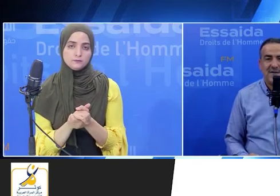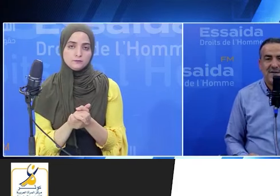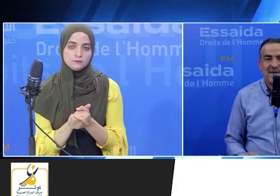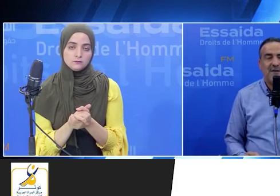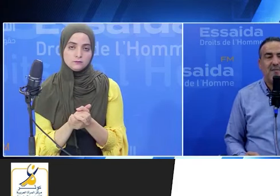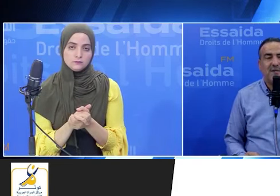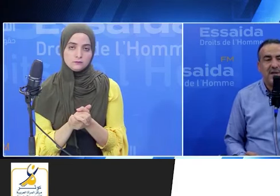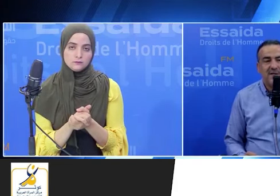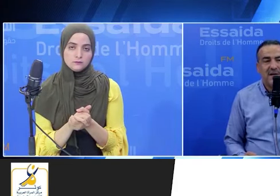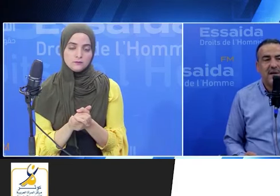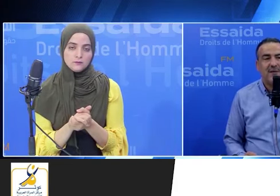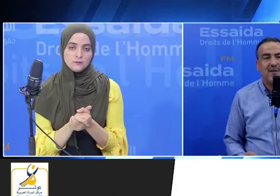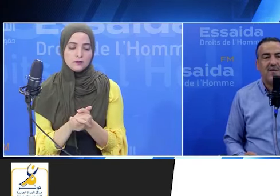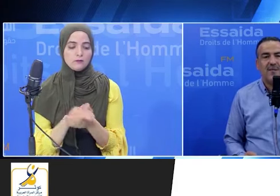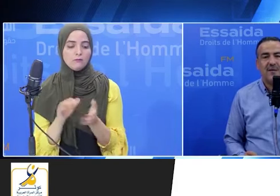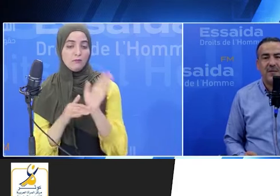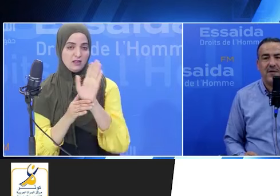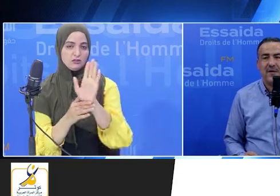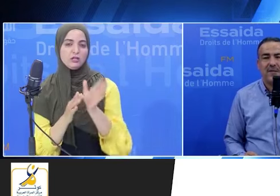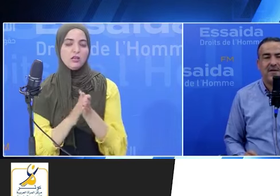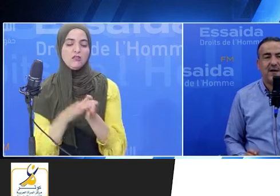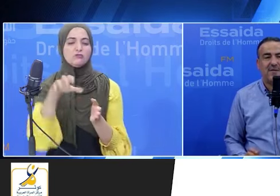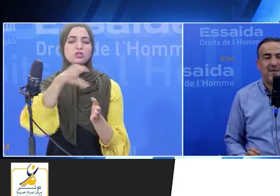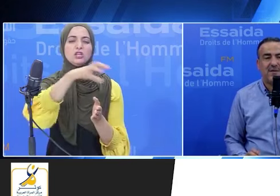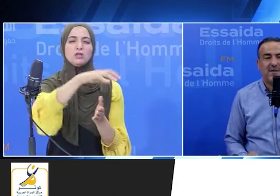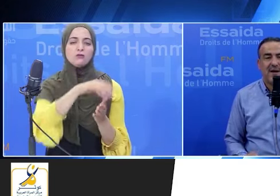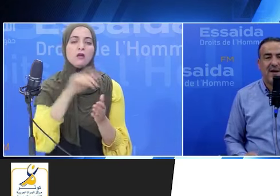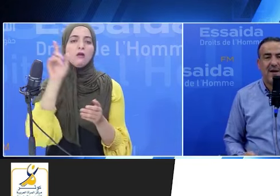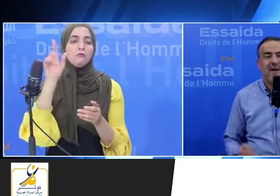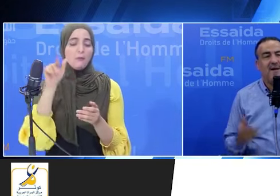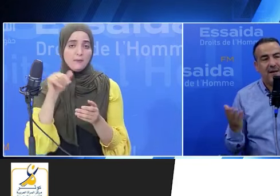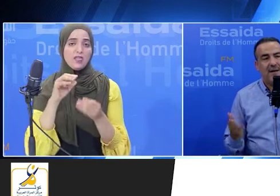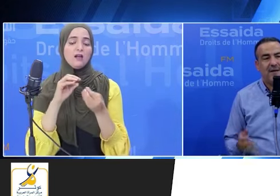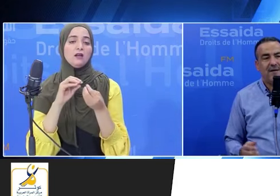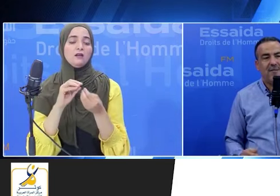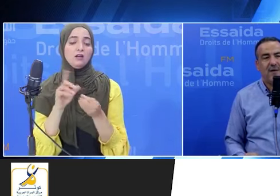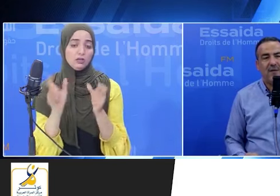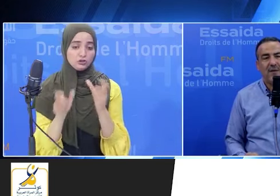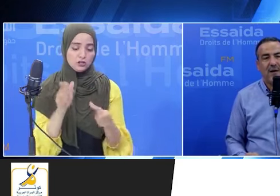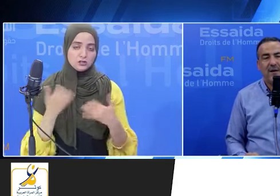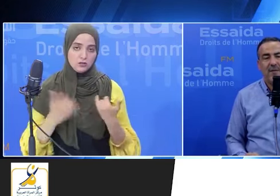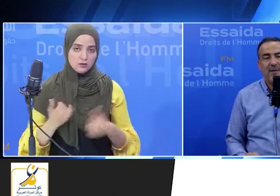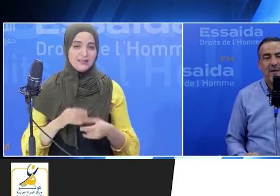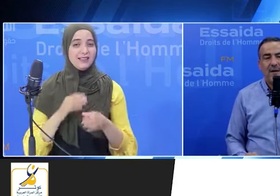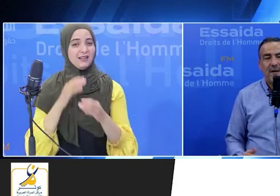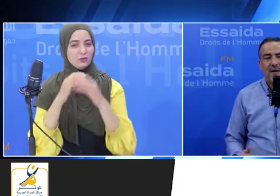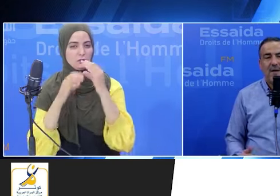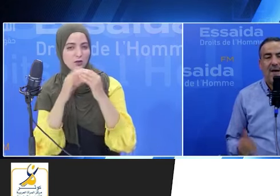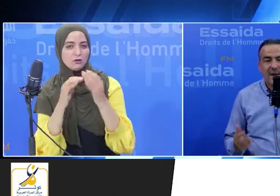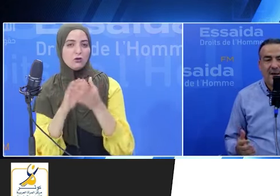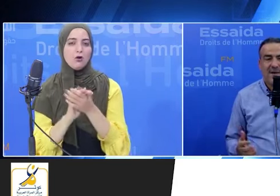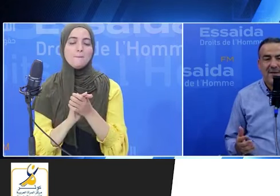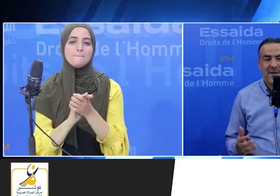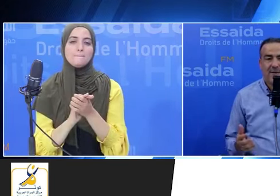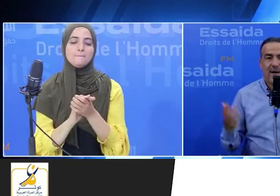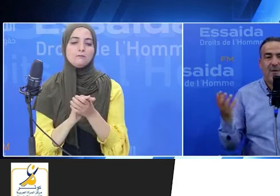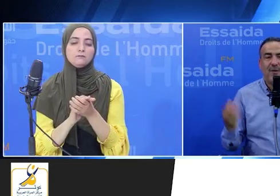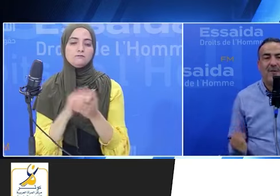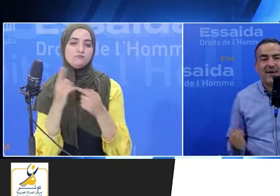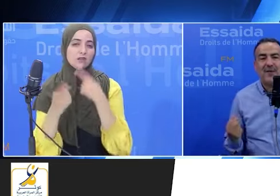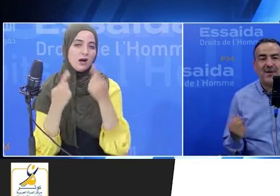نتبهوش اللي ثم في جهاتهم في معطاهم دياتهم أشخاص من ذو الإعاقة يجب أن نحكيوا معهم لعل